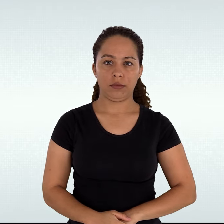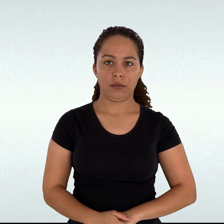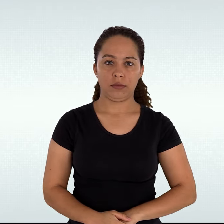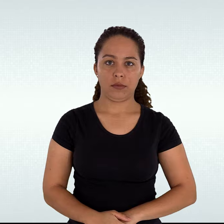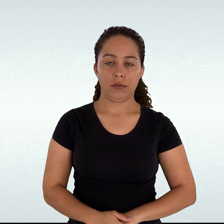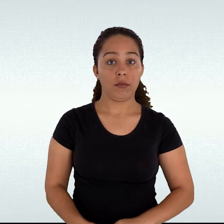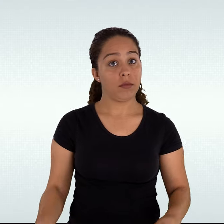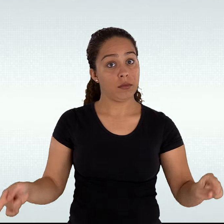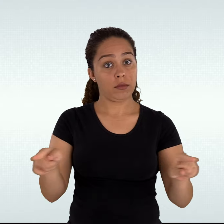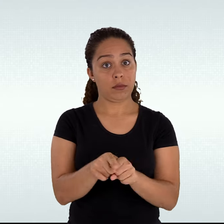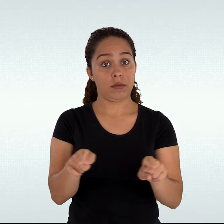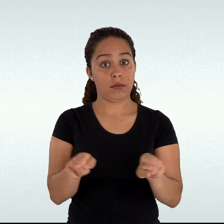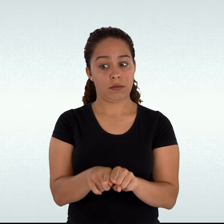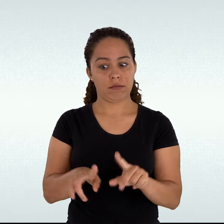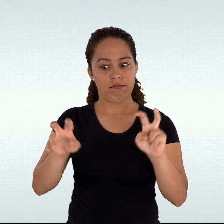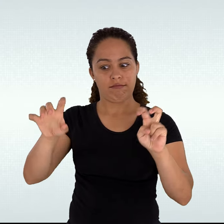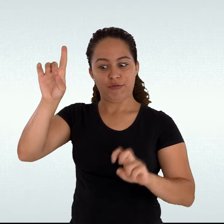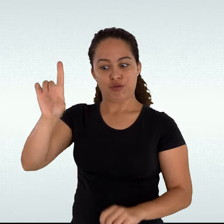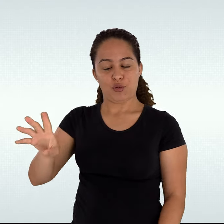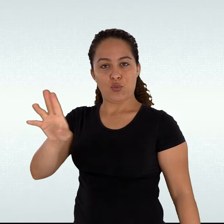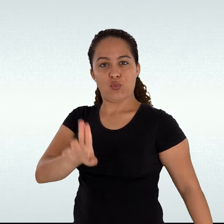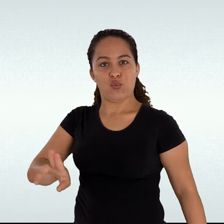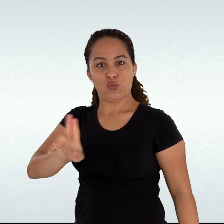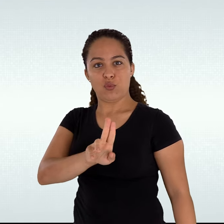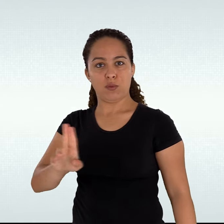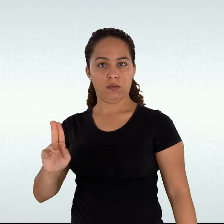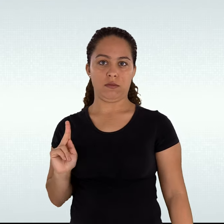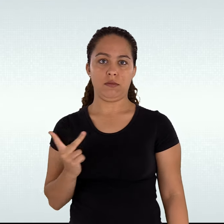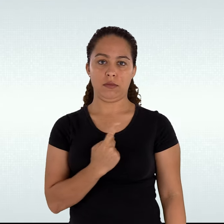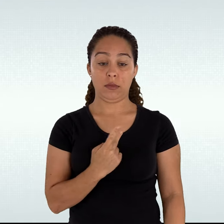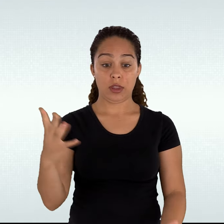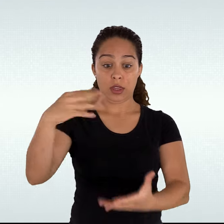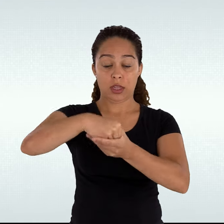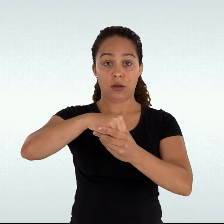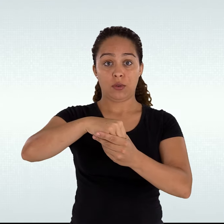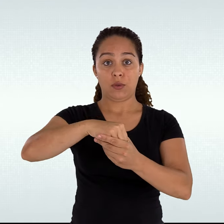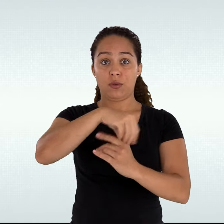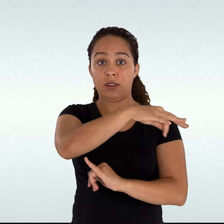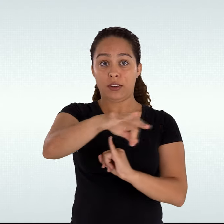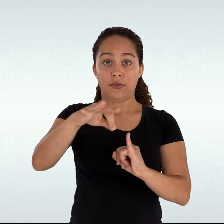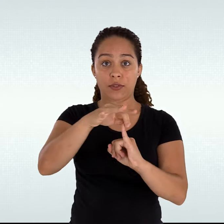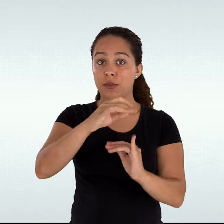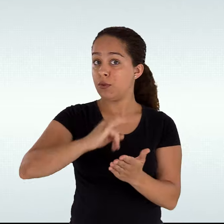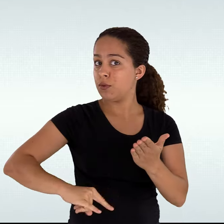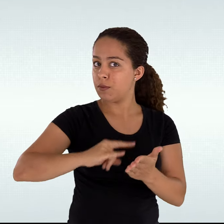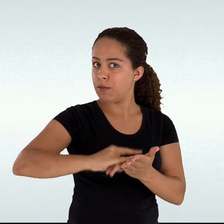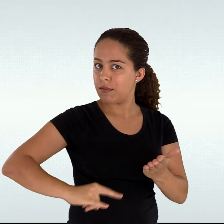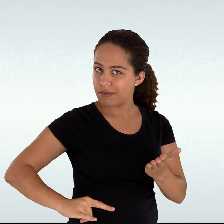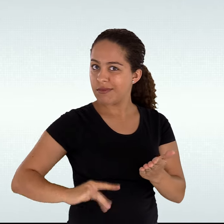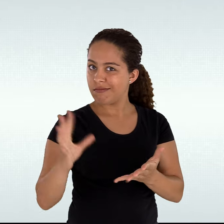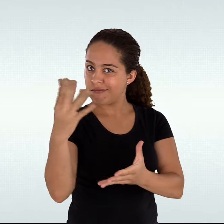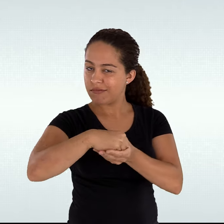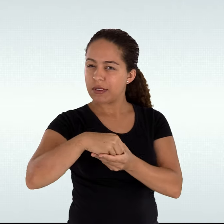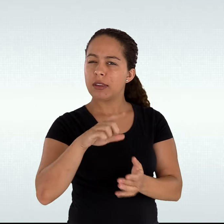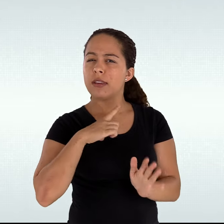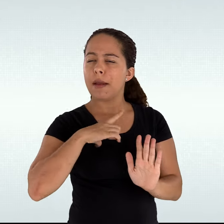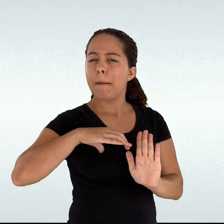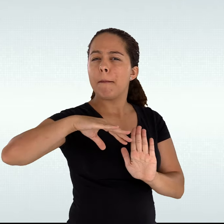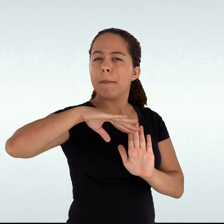Para efetiva garantia do direito, nos documentos de uso interno do IFES, tais como diários de